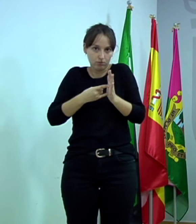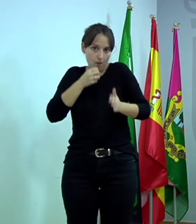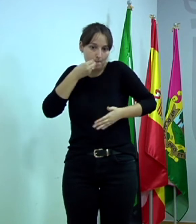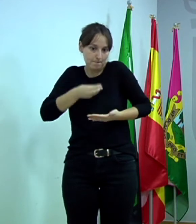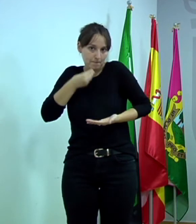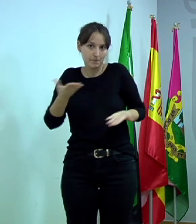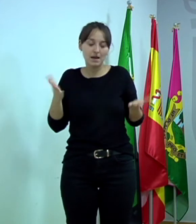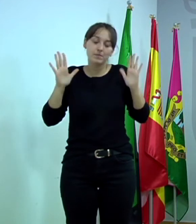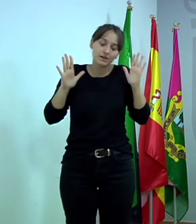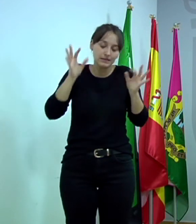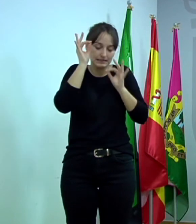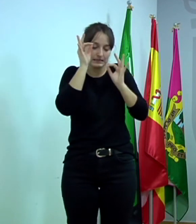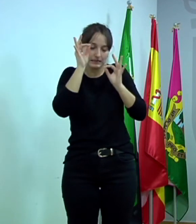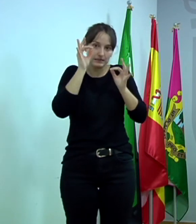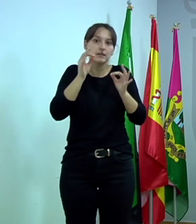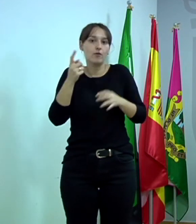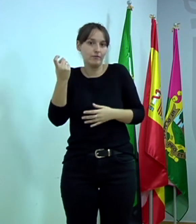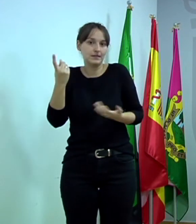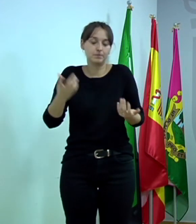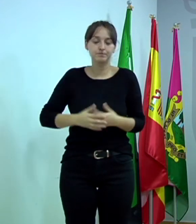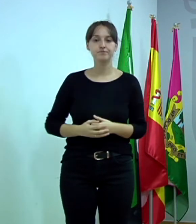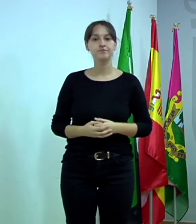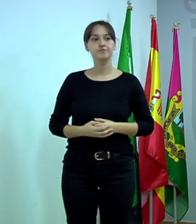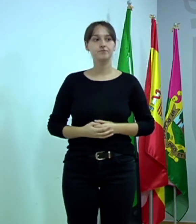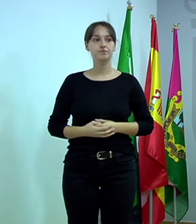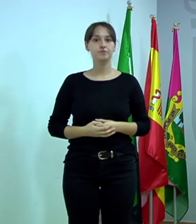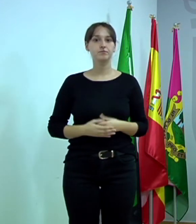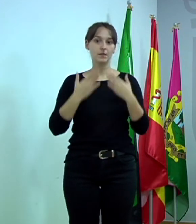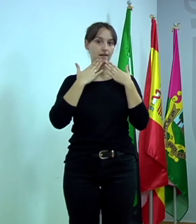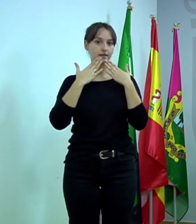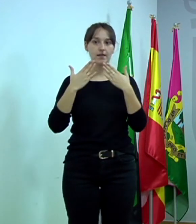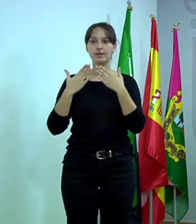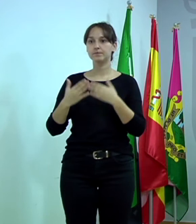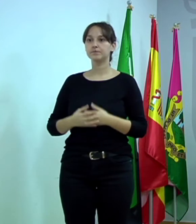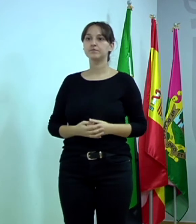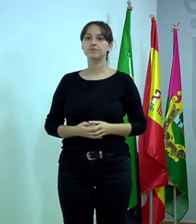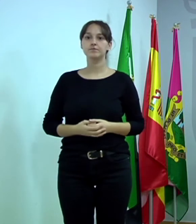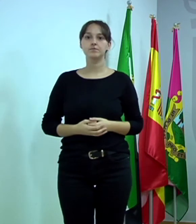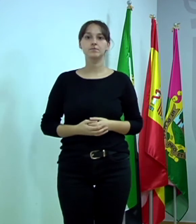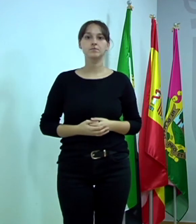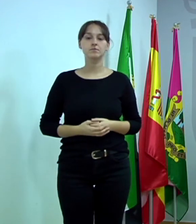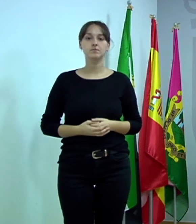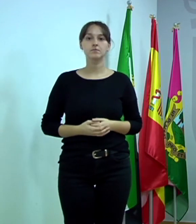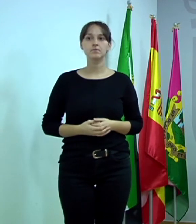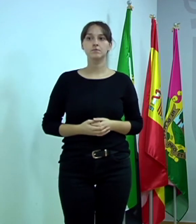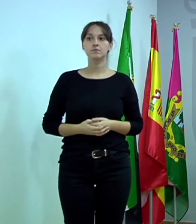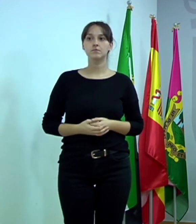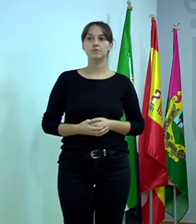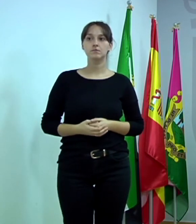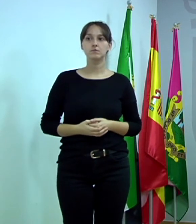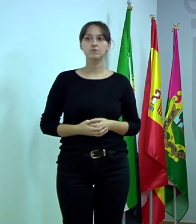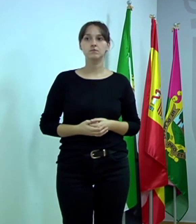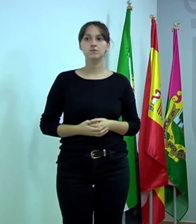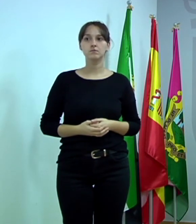el remate final, ¿vale? Sí, a vosotros. Una cosa que… Yo quería